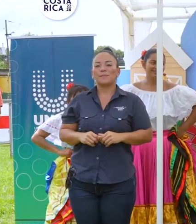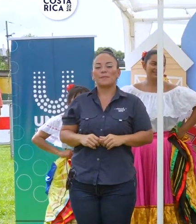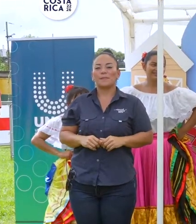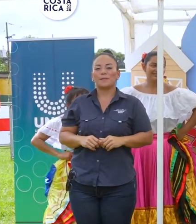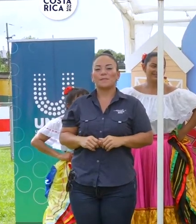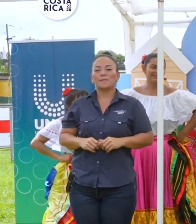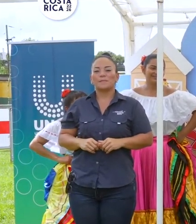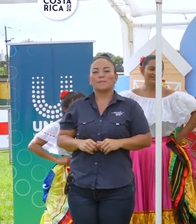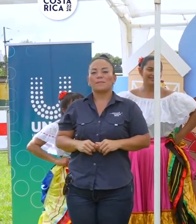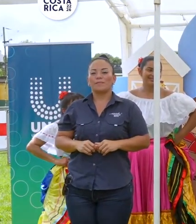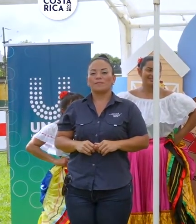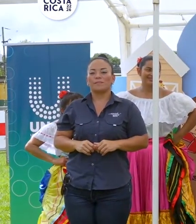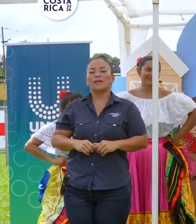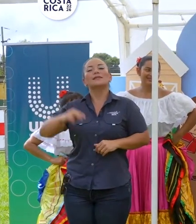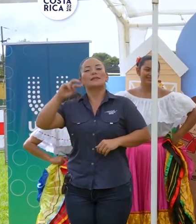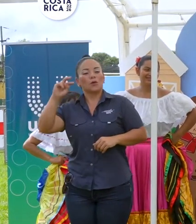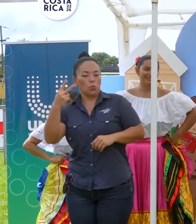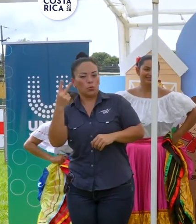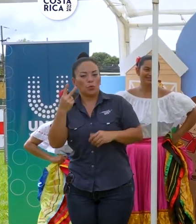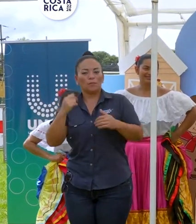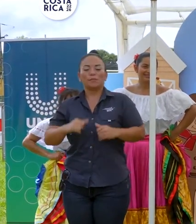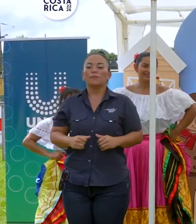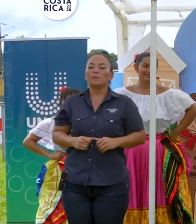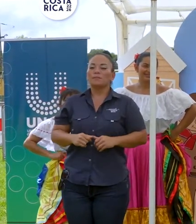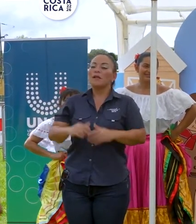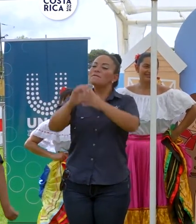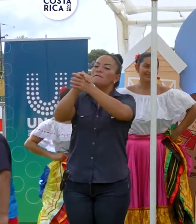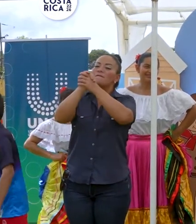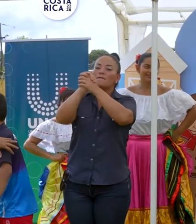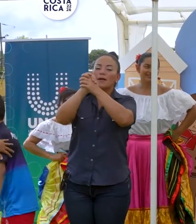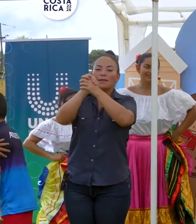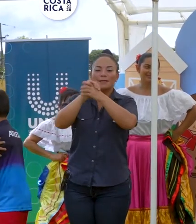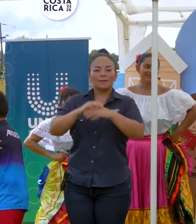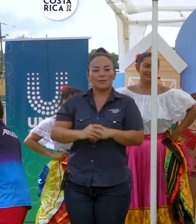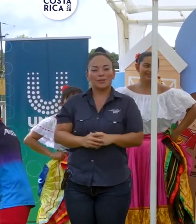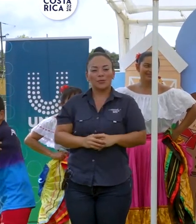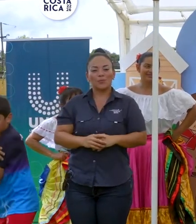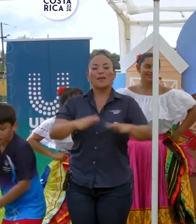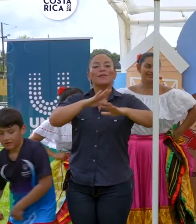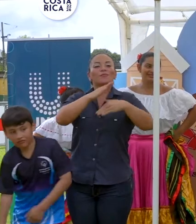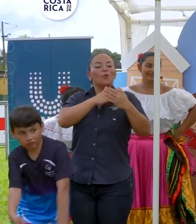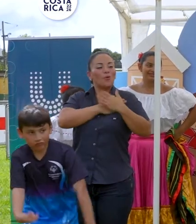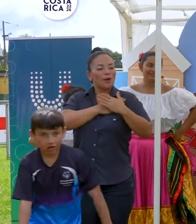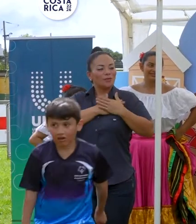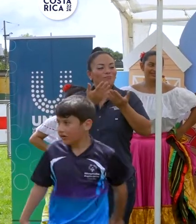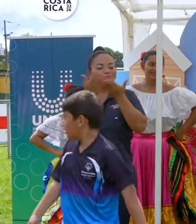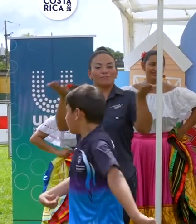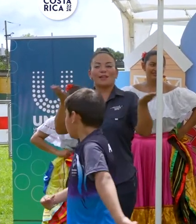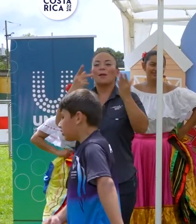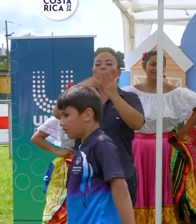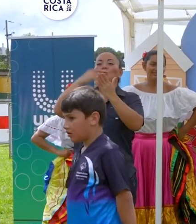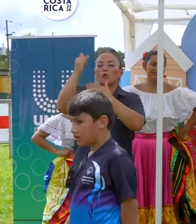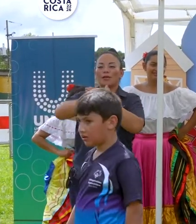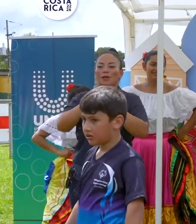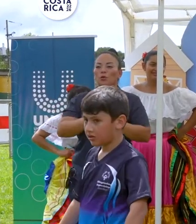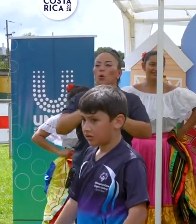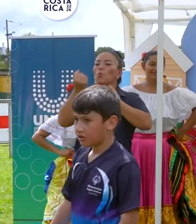Primero, segundo digo, una felicitación de todo corazón al proyecto